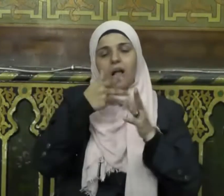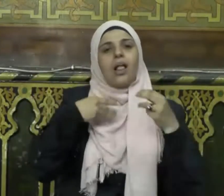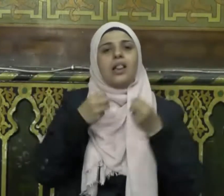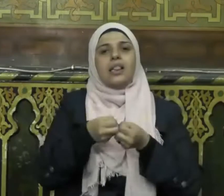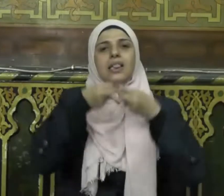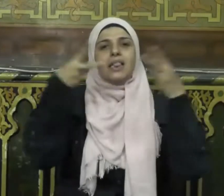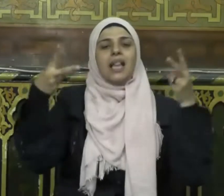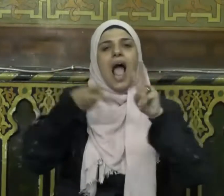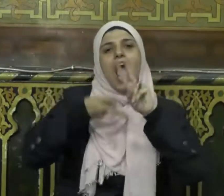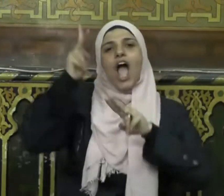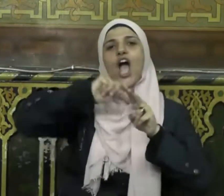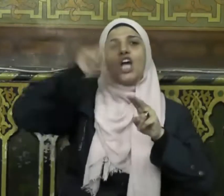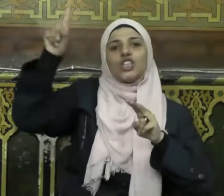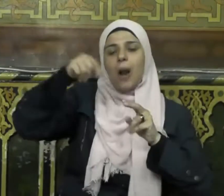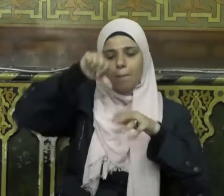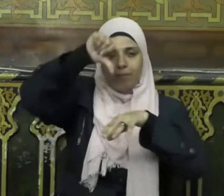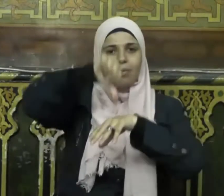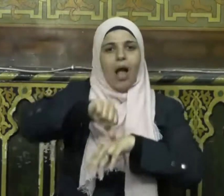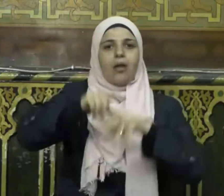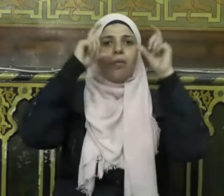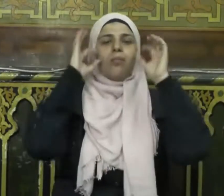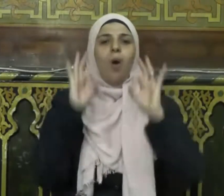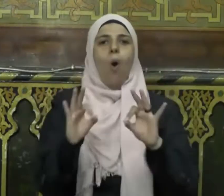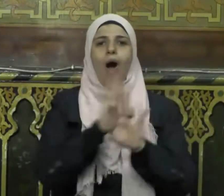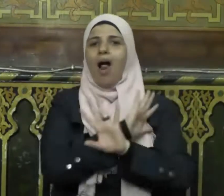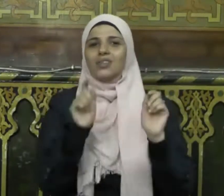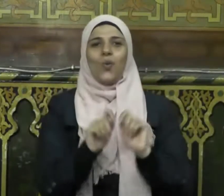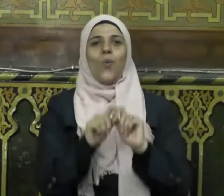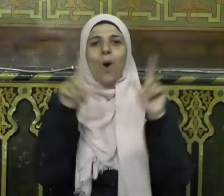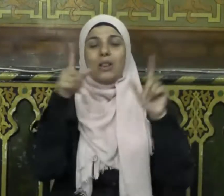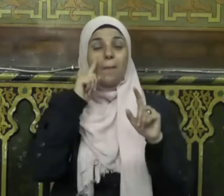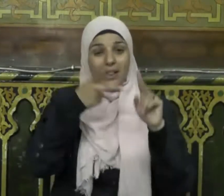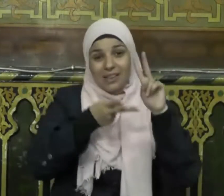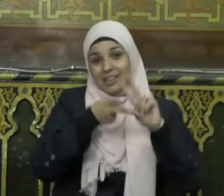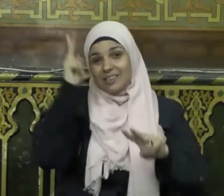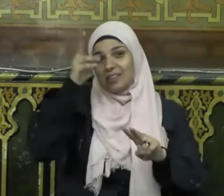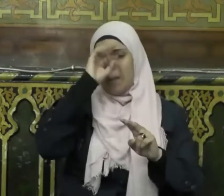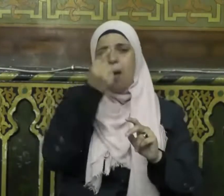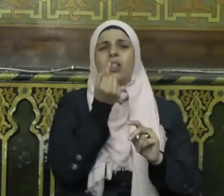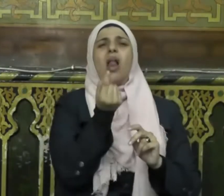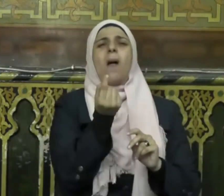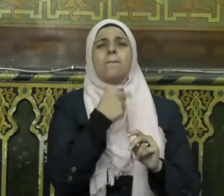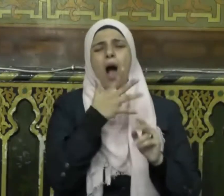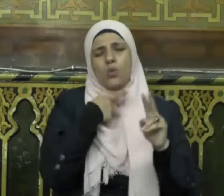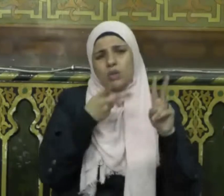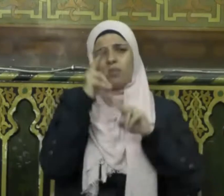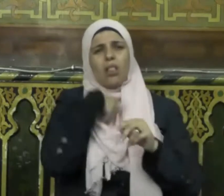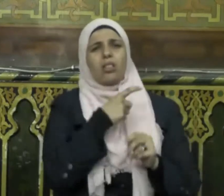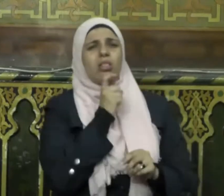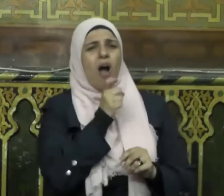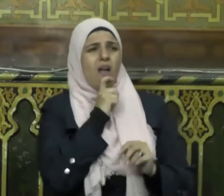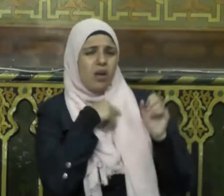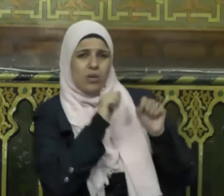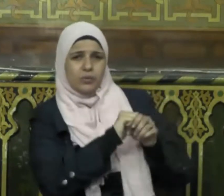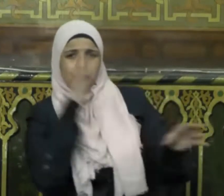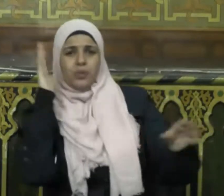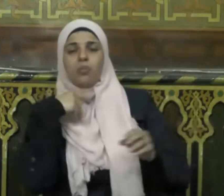الهجرة من دار إلى دار بعدما كان الانتقال مطلبا في وقت الضعف حيث يقول